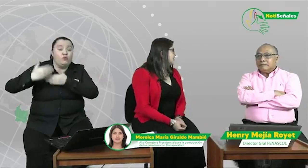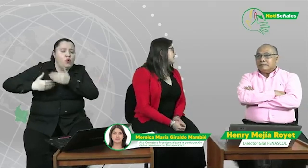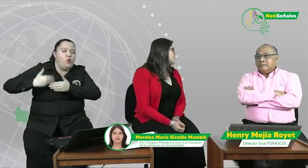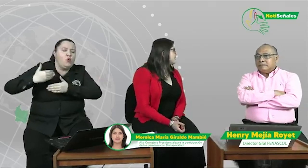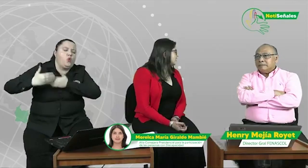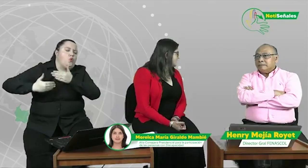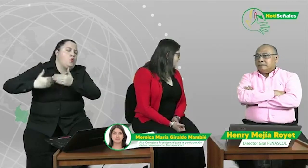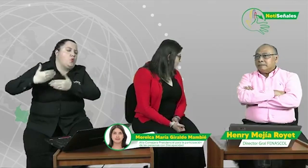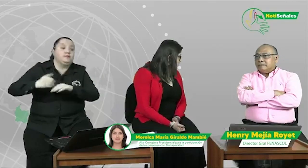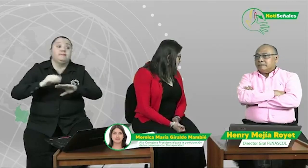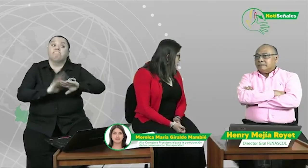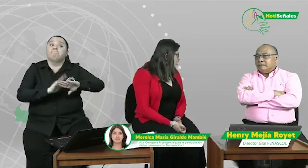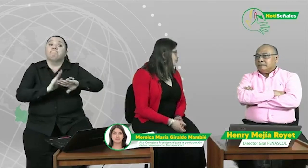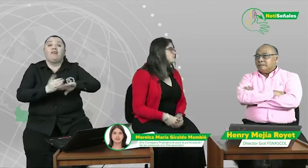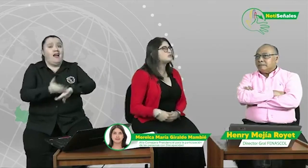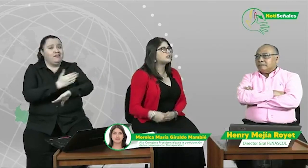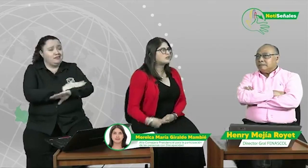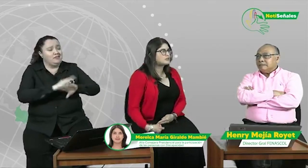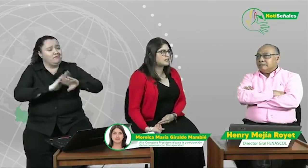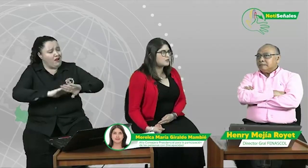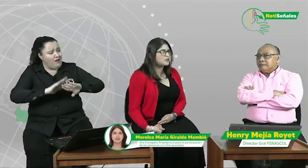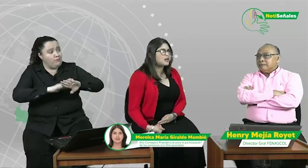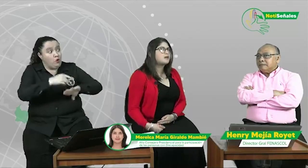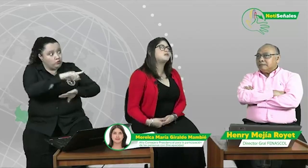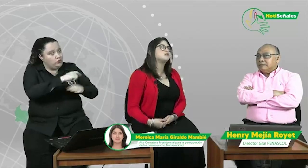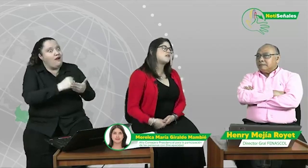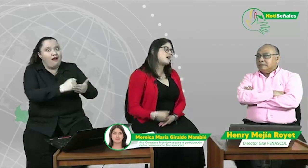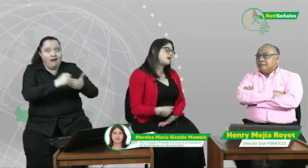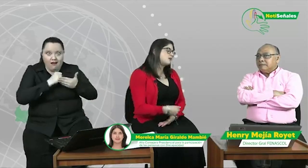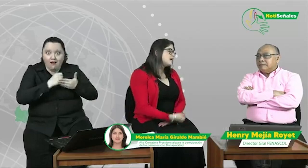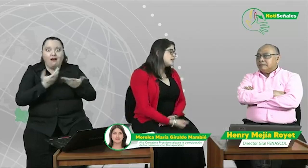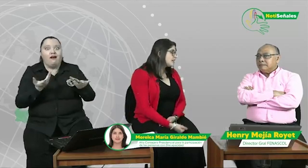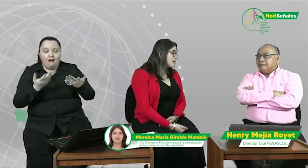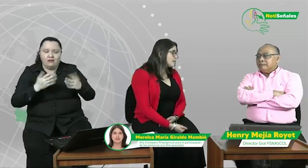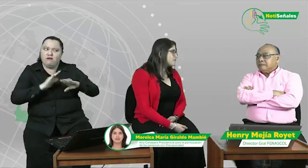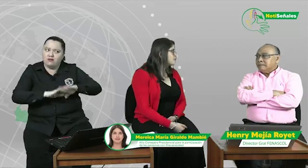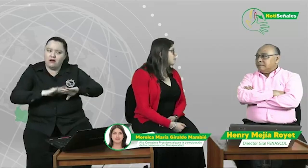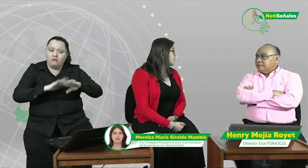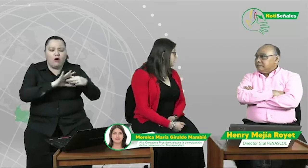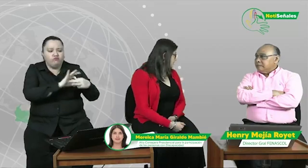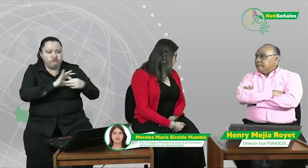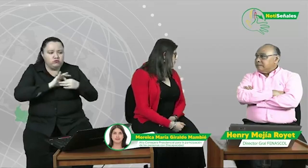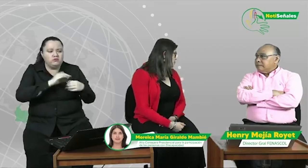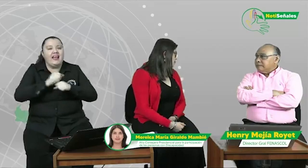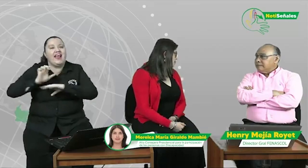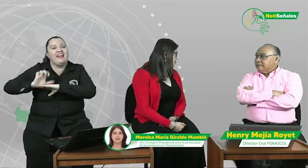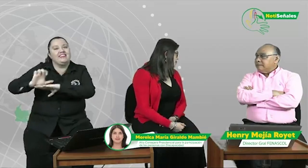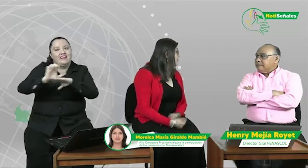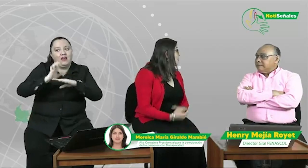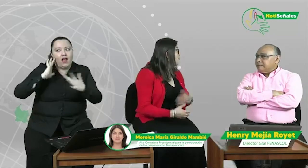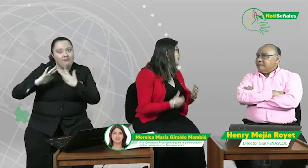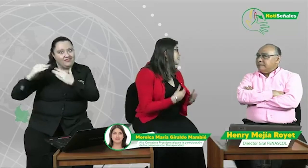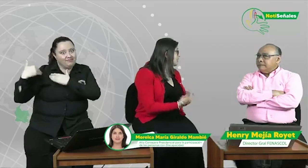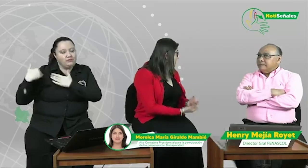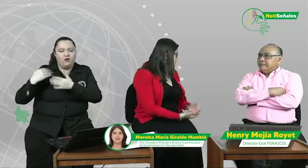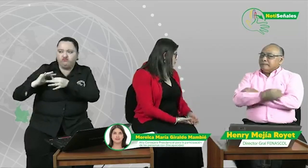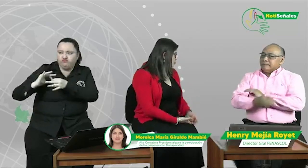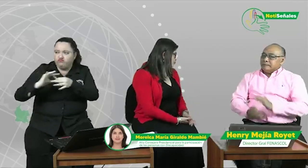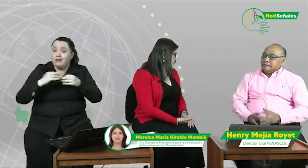alertas se han venido generando, ustedes nos han ayudado, hemos trabajado de la mano con las entidades competentes para acelerar estos procesos.